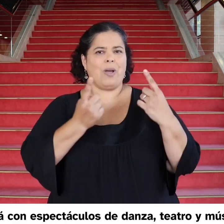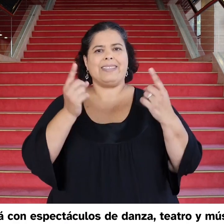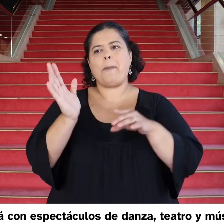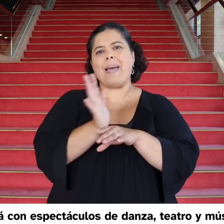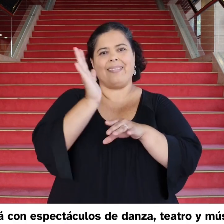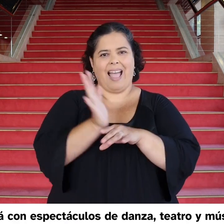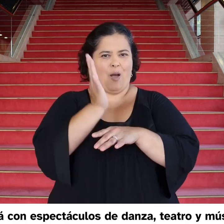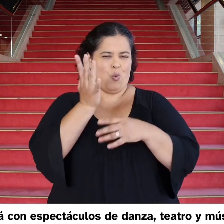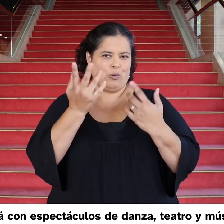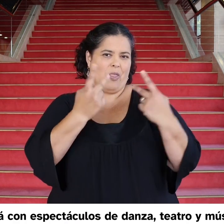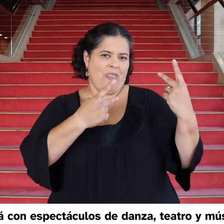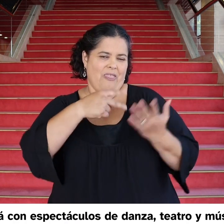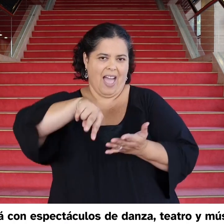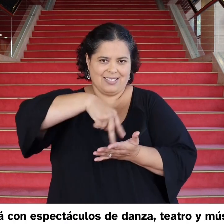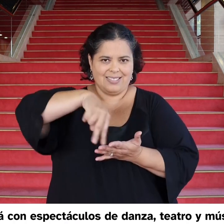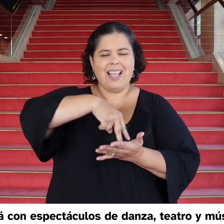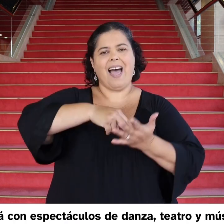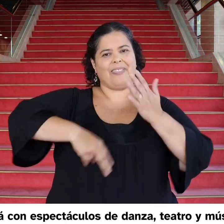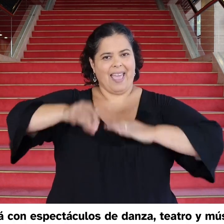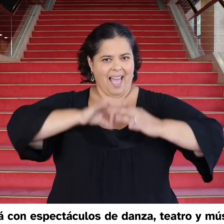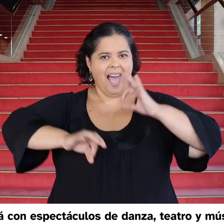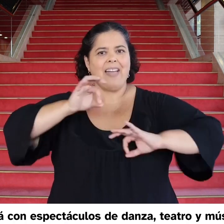Contará con espectáculos de danza, teatro y música.